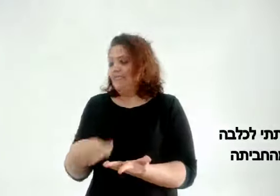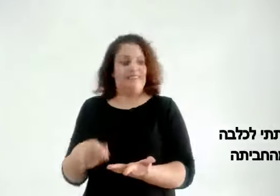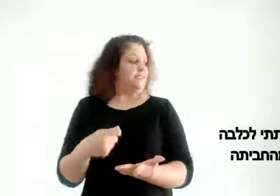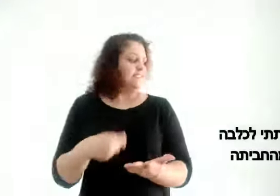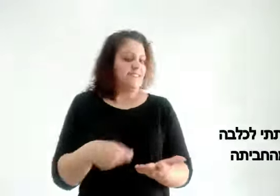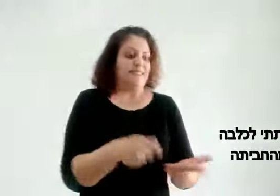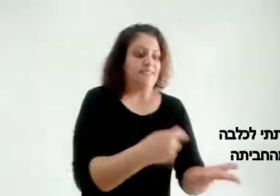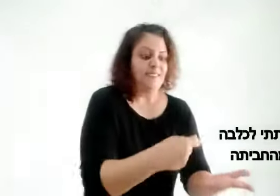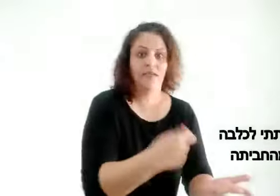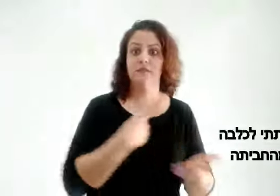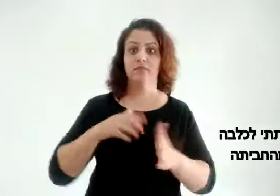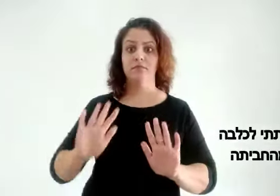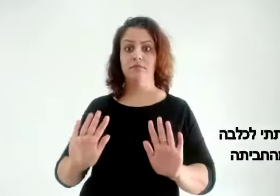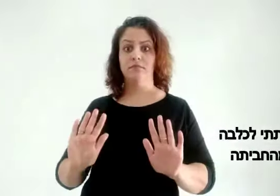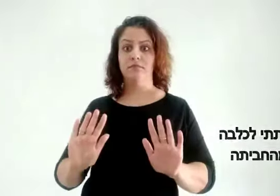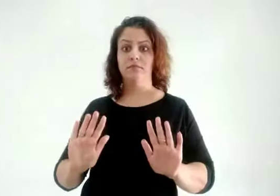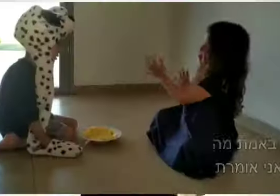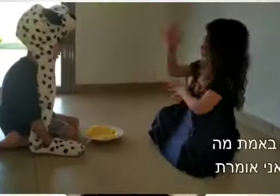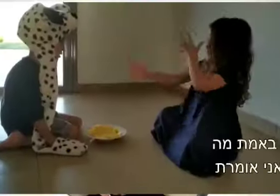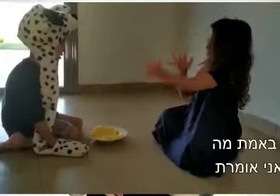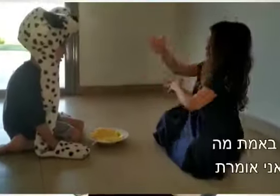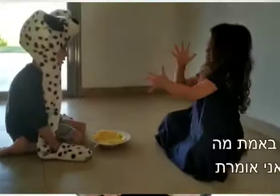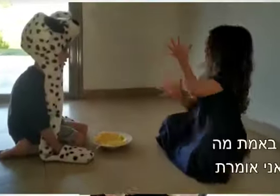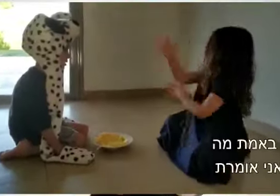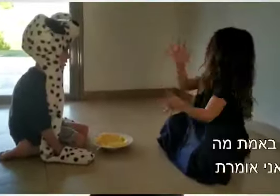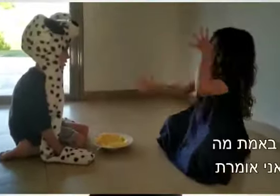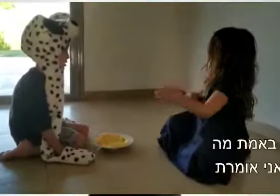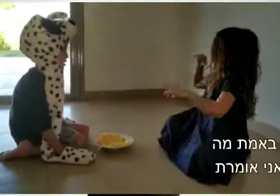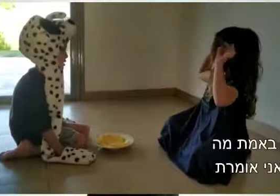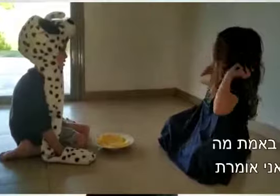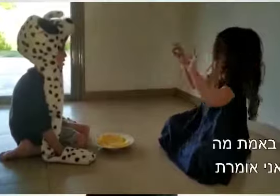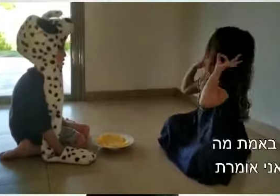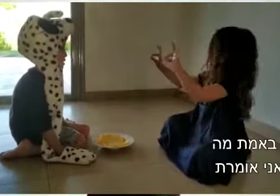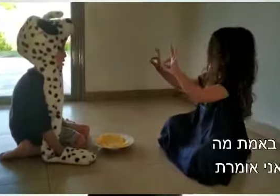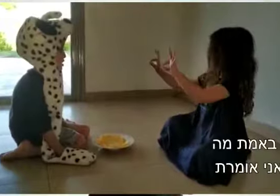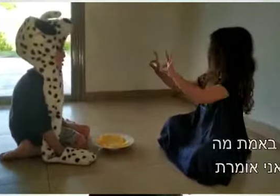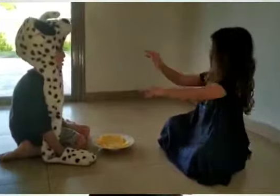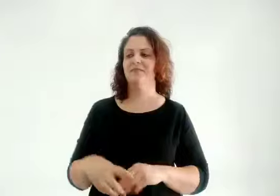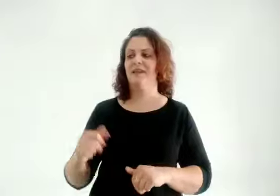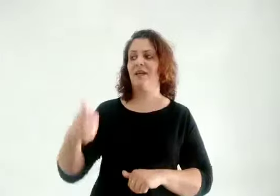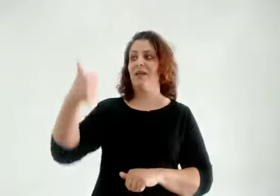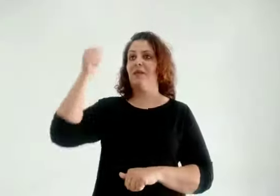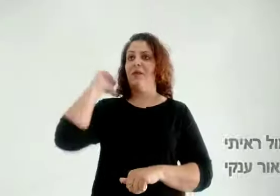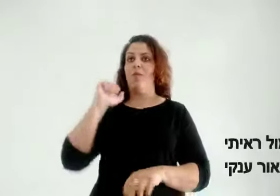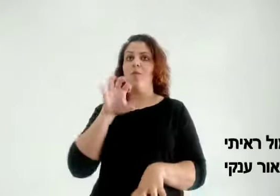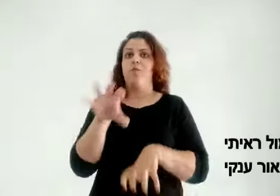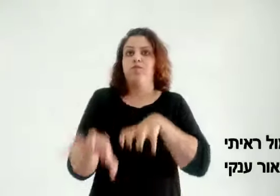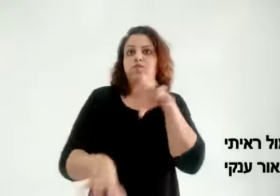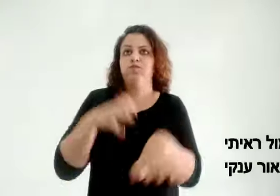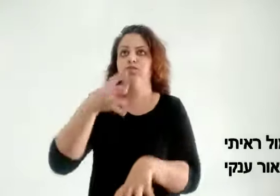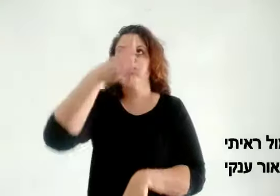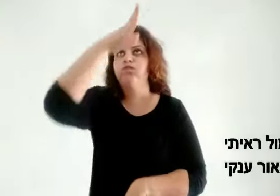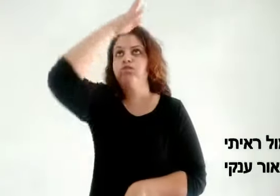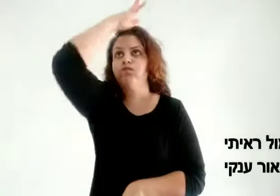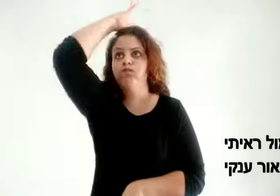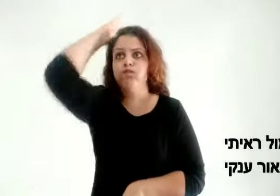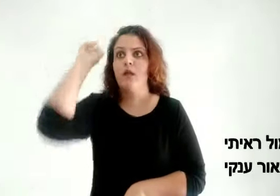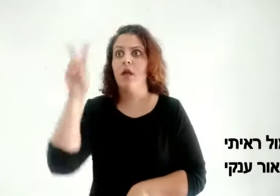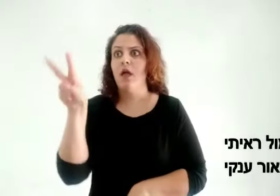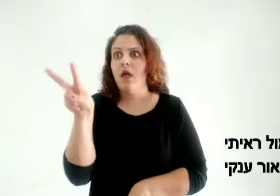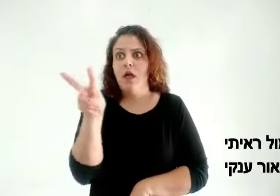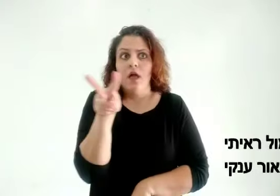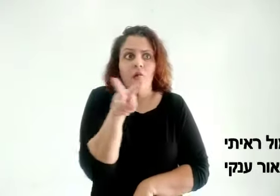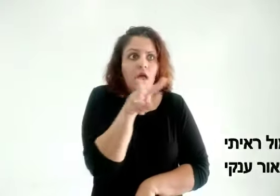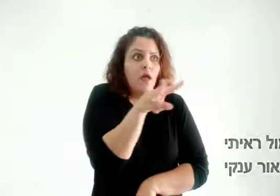שנתתי לכלבם החביתה זה באמת מה שאני אומרת אתמול ראיתי בינו